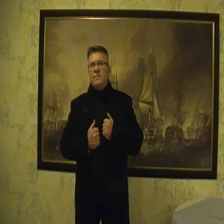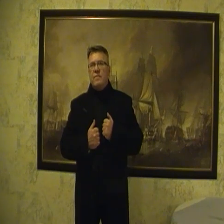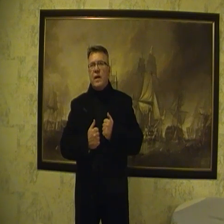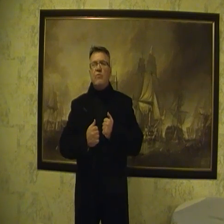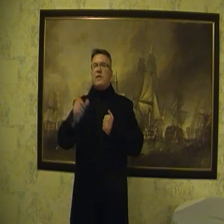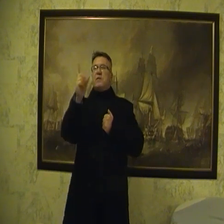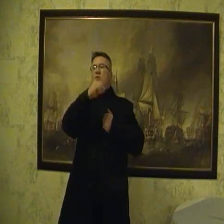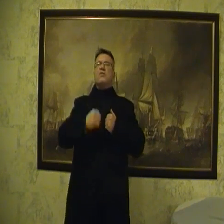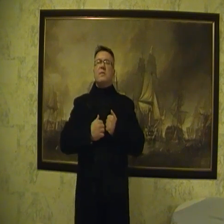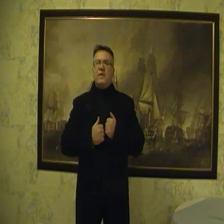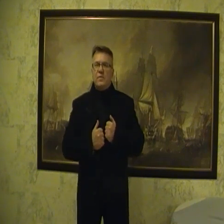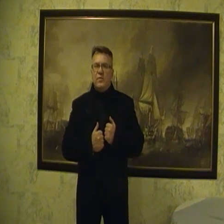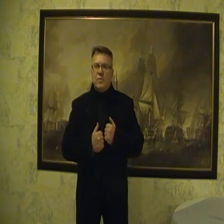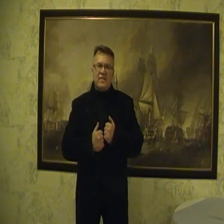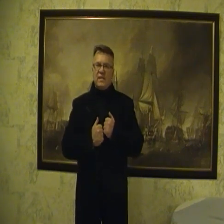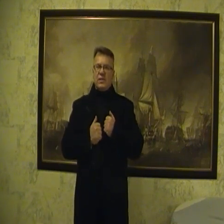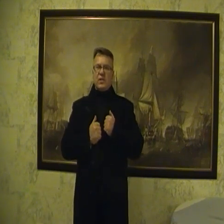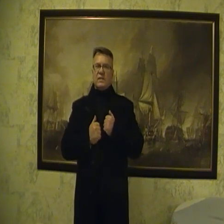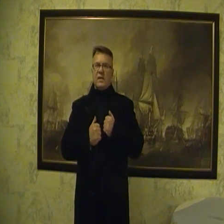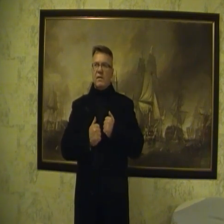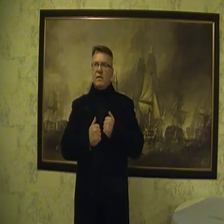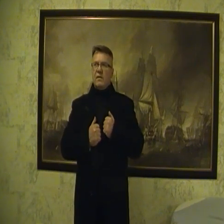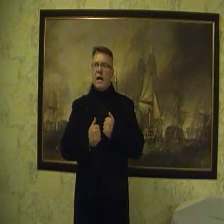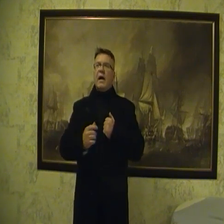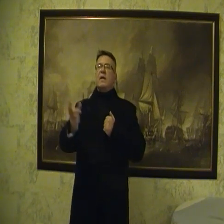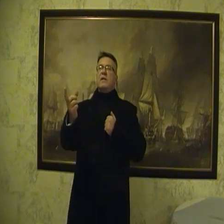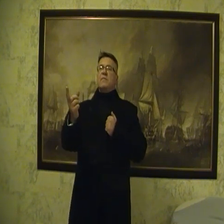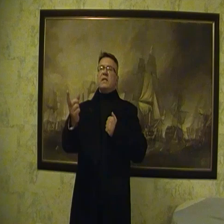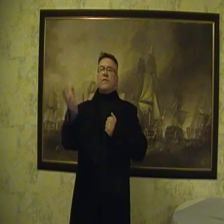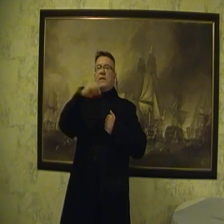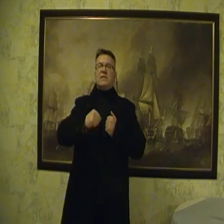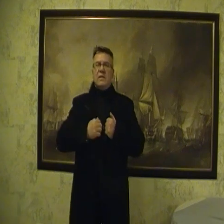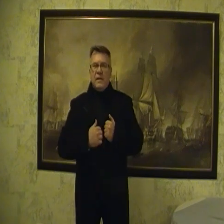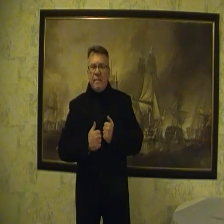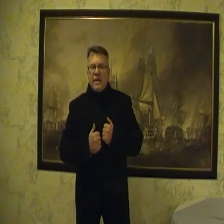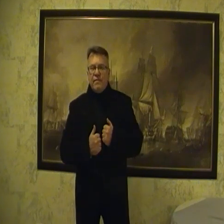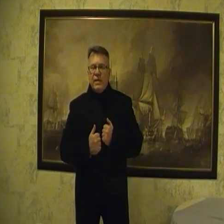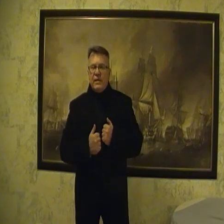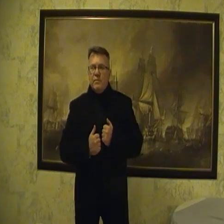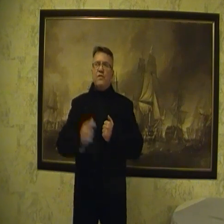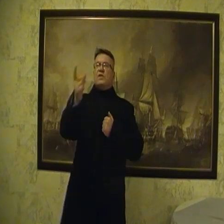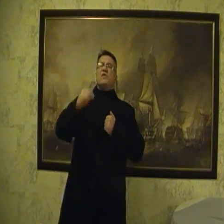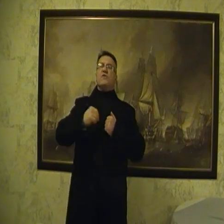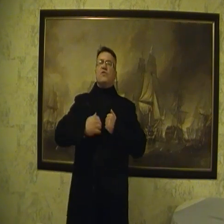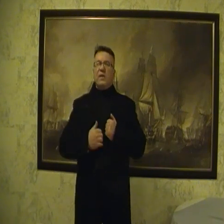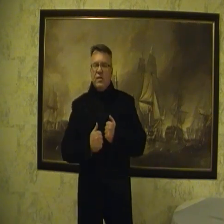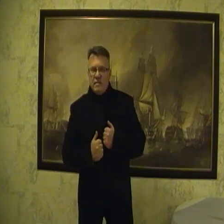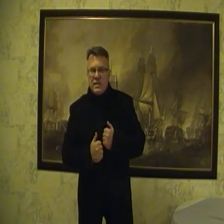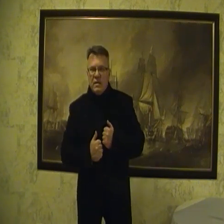akurat 1 sierpnia wybuchło powstanie warszawskie, a manifest PKWM był 22 lipca.